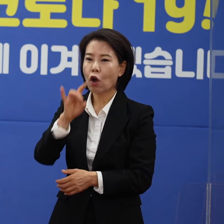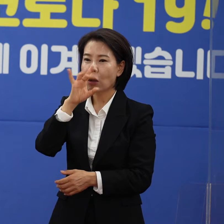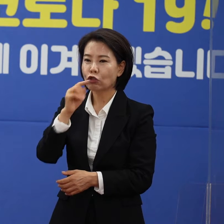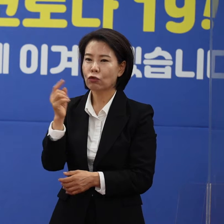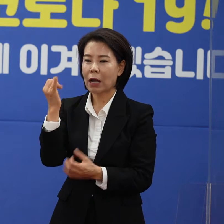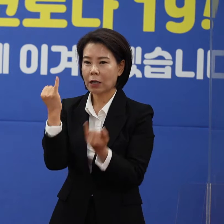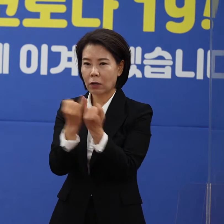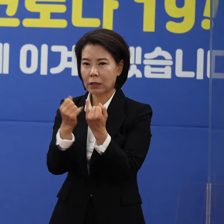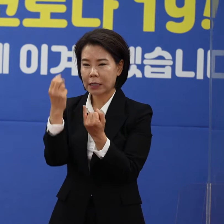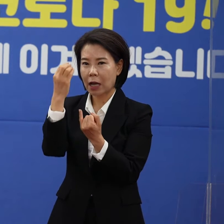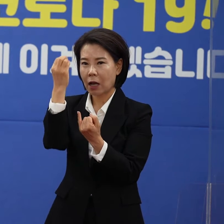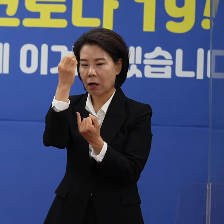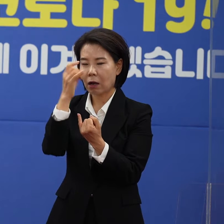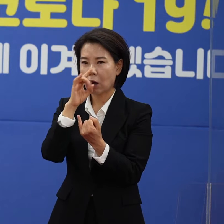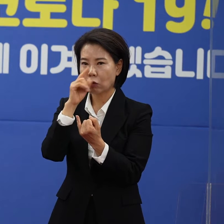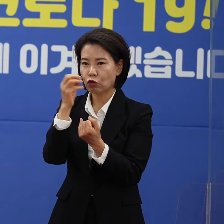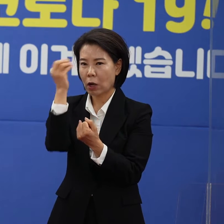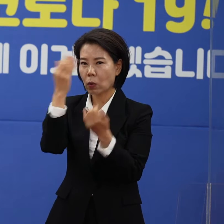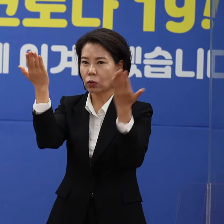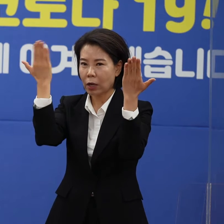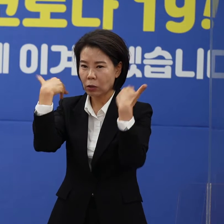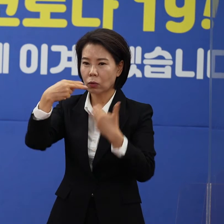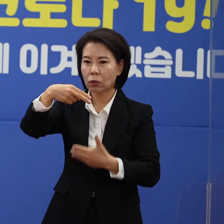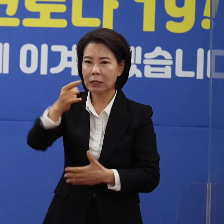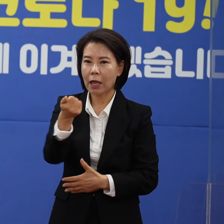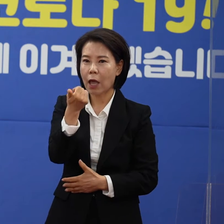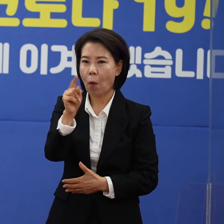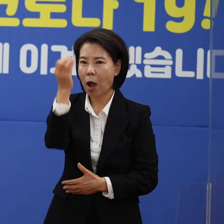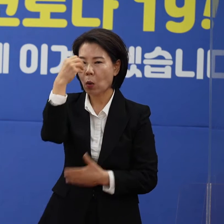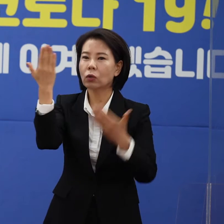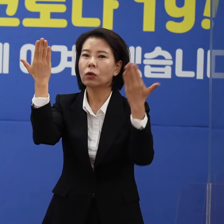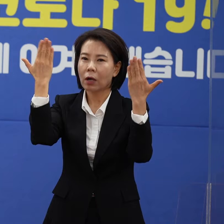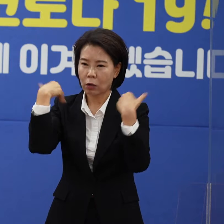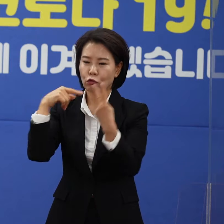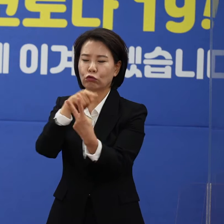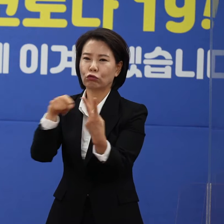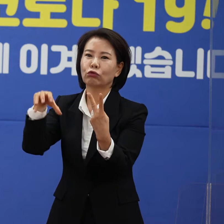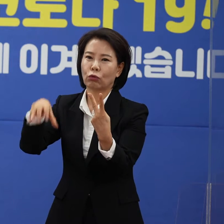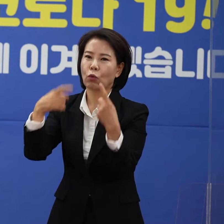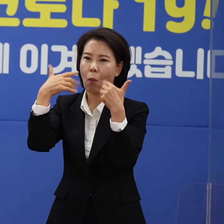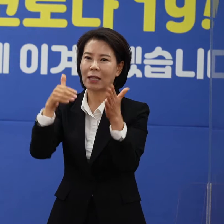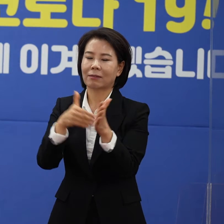제주시 구자업 소재 세화고등학교 학생으로 확인되었습니다.